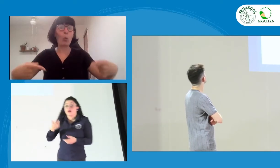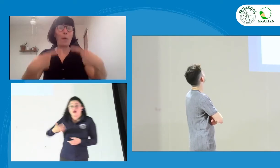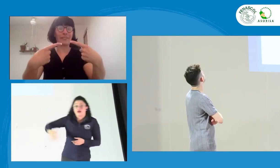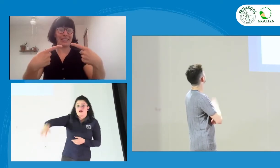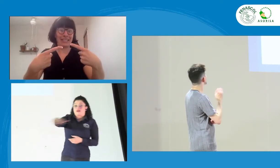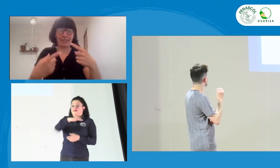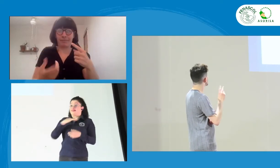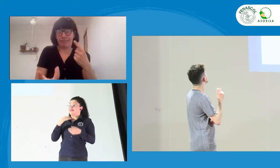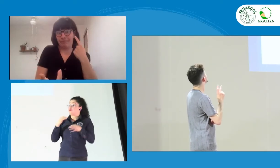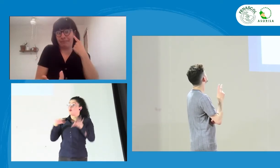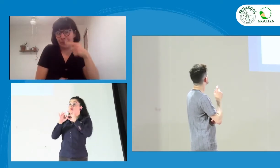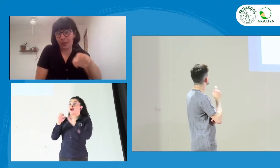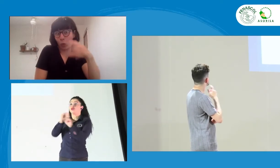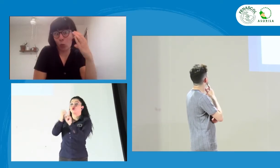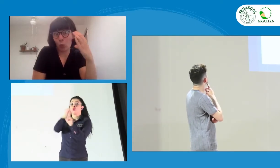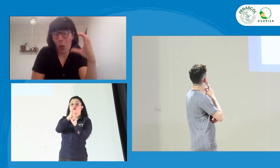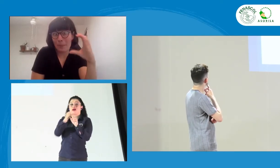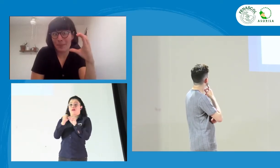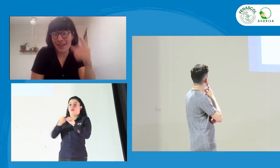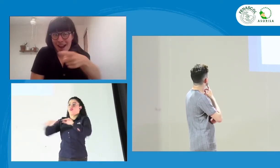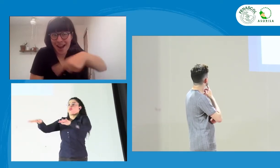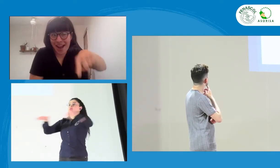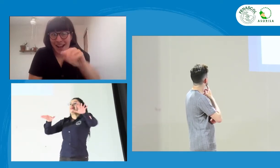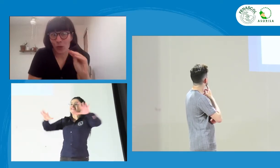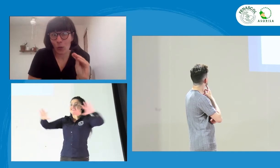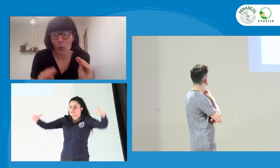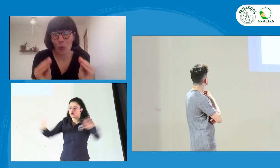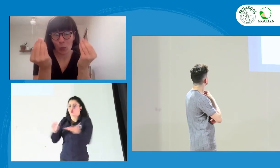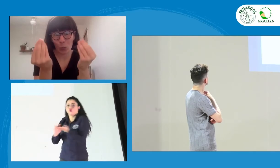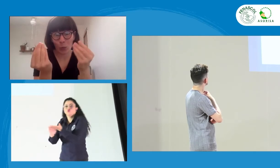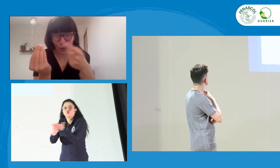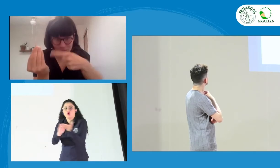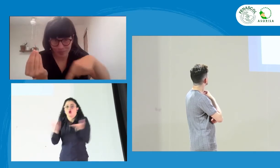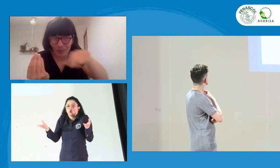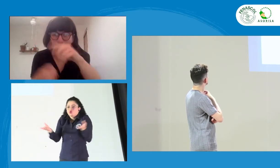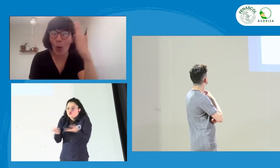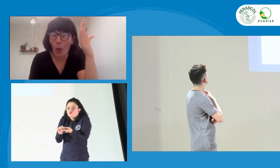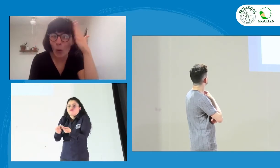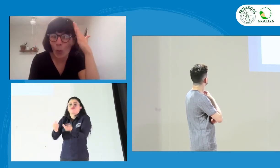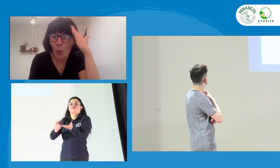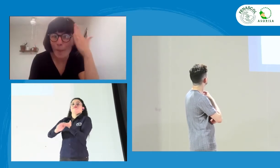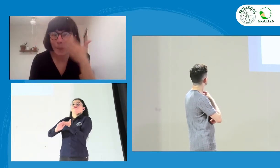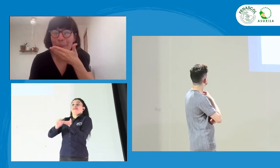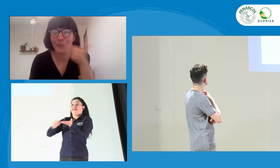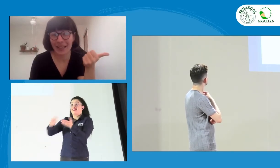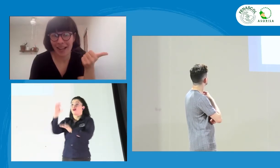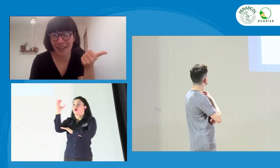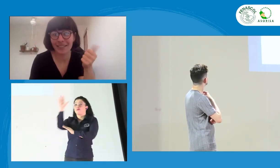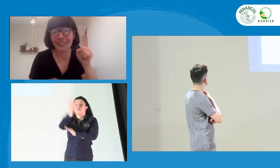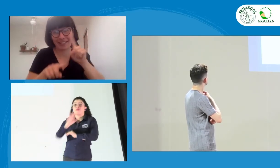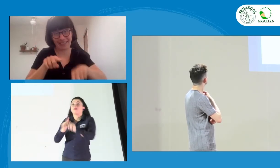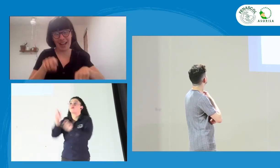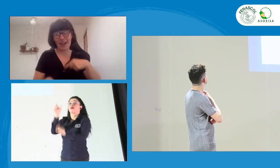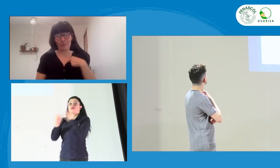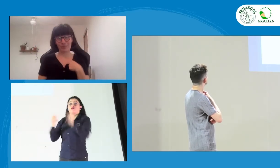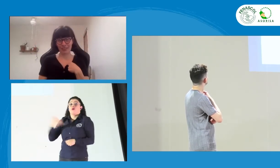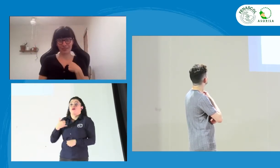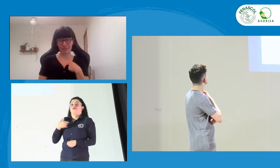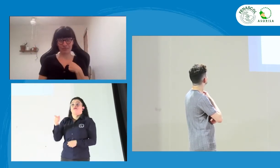La mejor situación es, obviamente, solucionar los problemas que estar peleando. Lo que se espera de ustedes